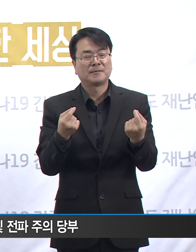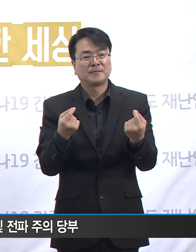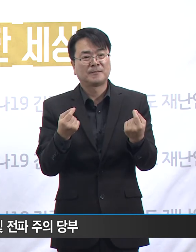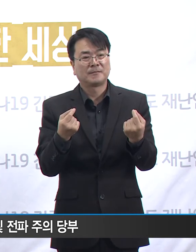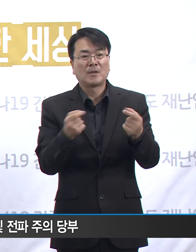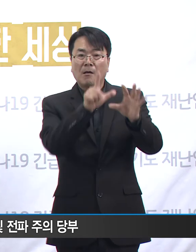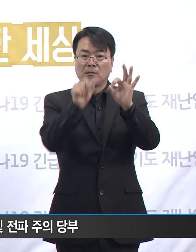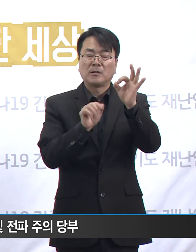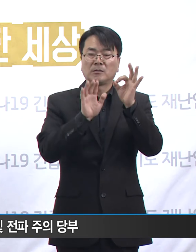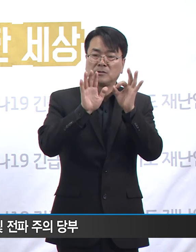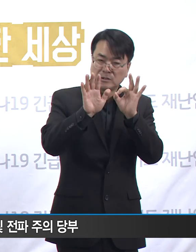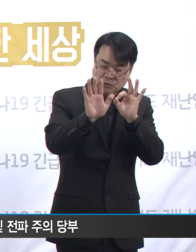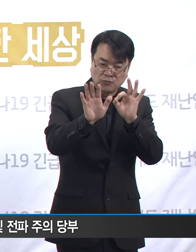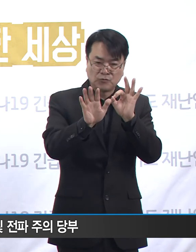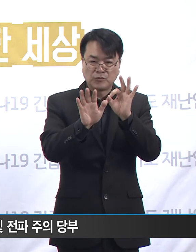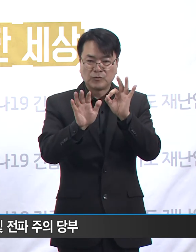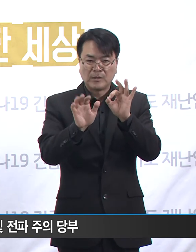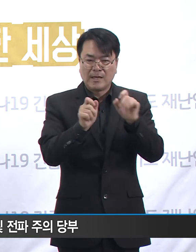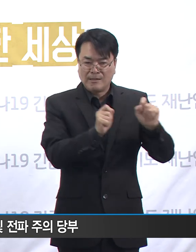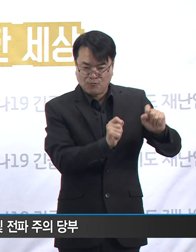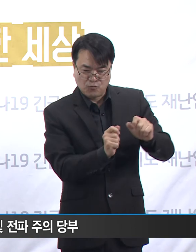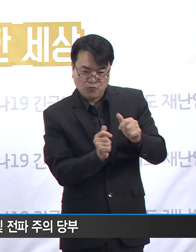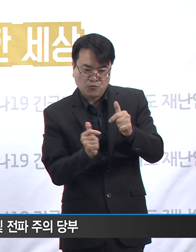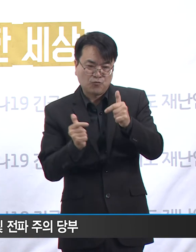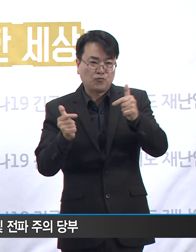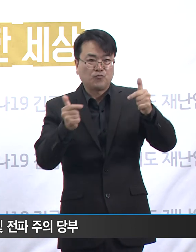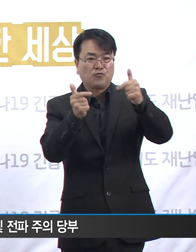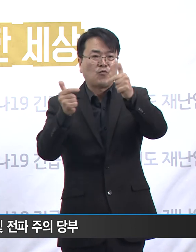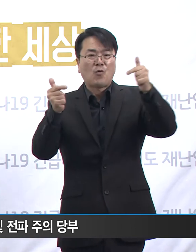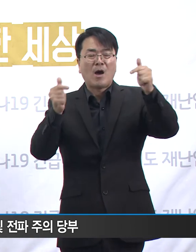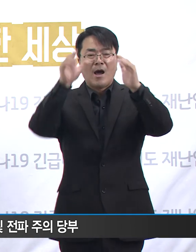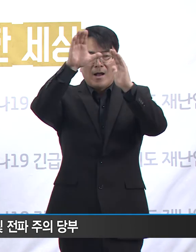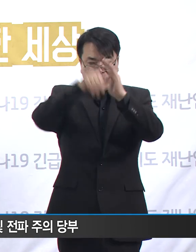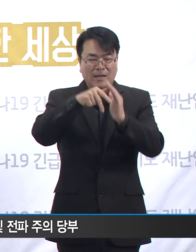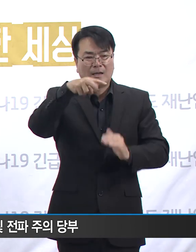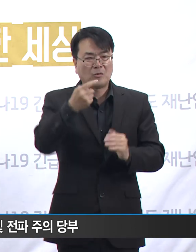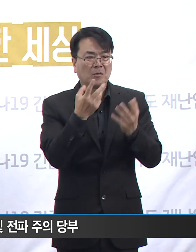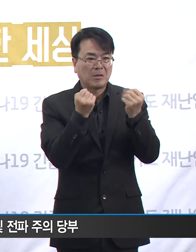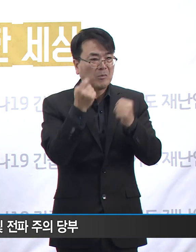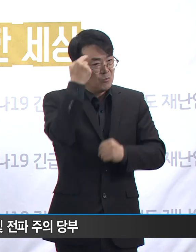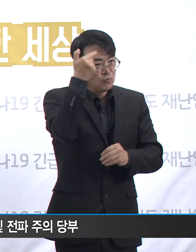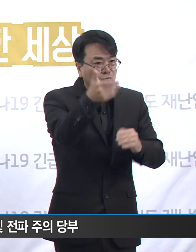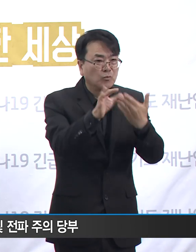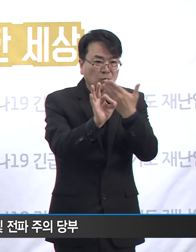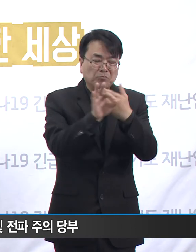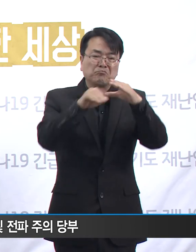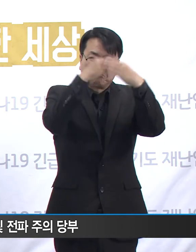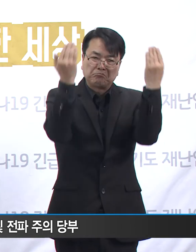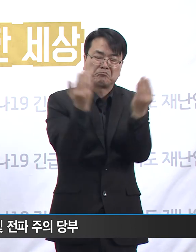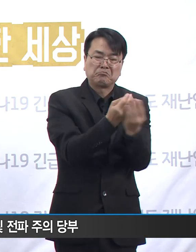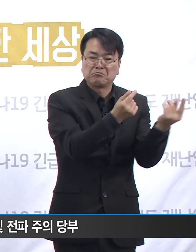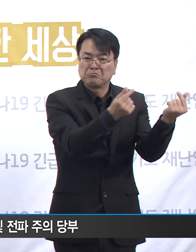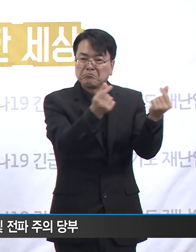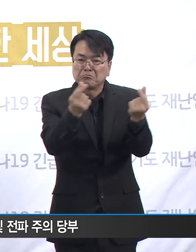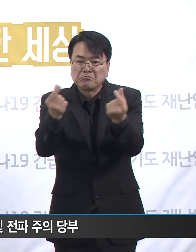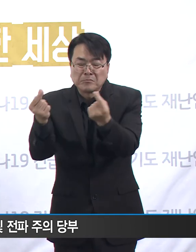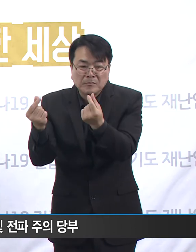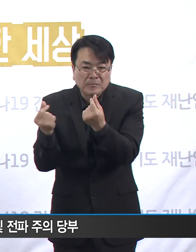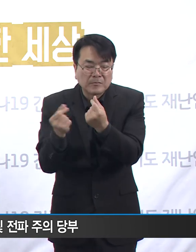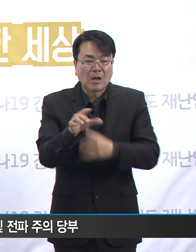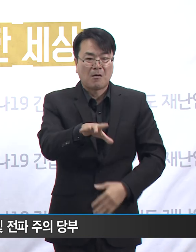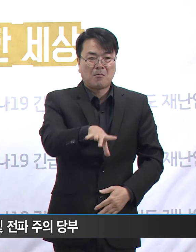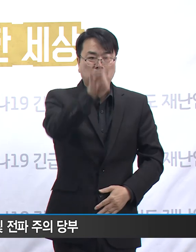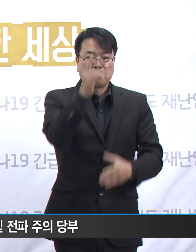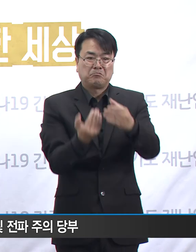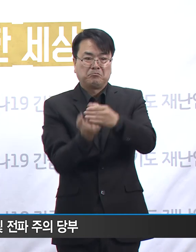10월 이후 집단유행이 발생했던 도내 기관들도 대체로 사정이 비슷했습니다. 첫 확진자가 발견된 뒤